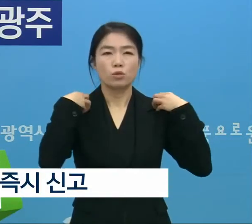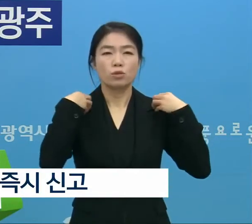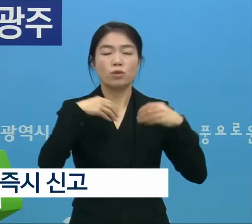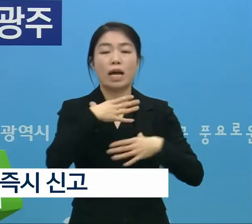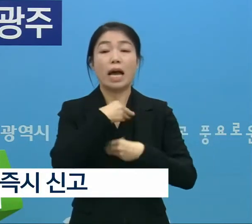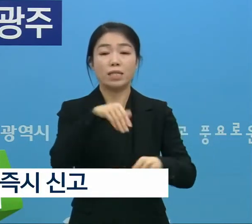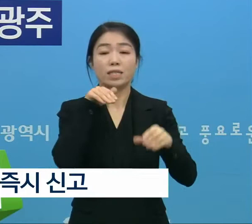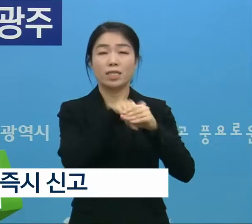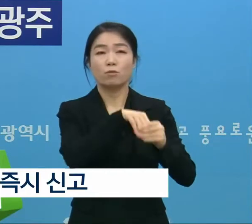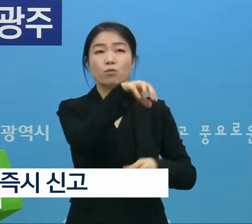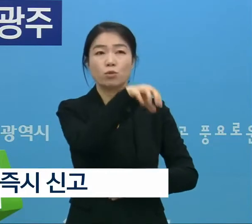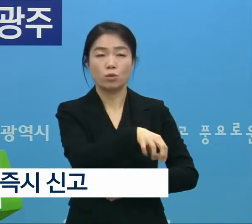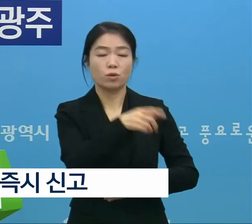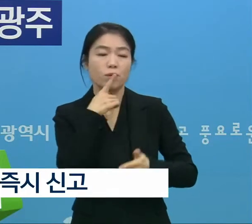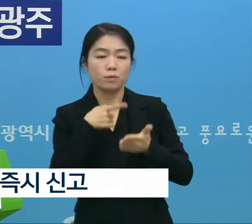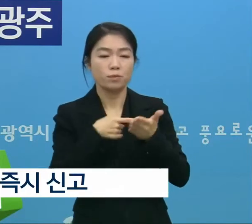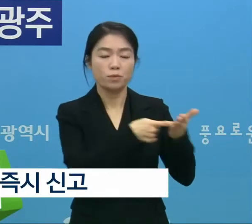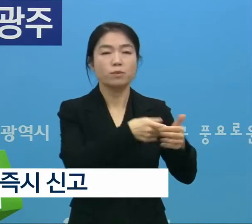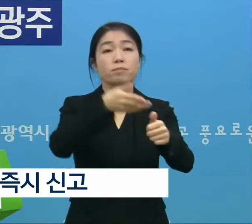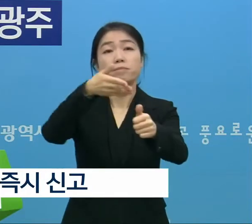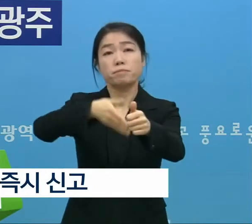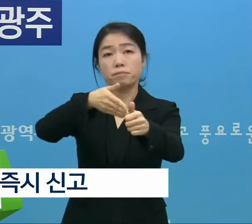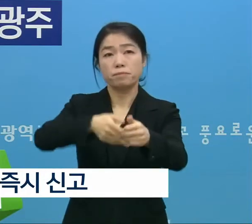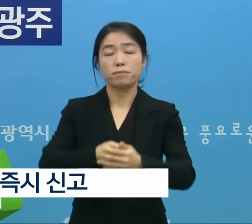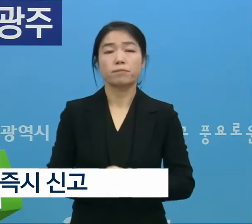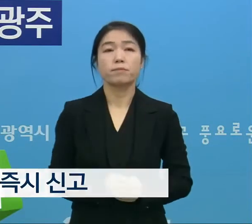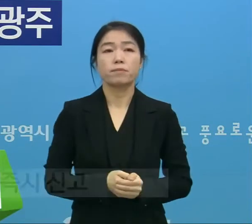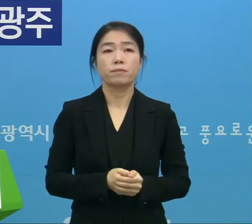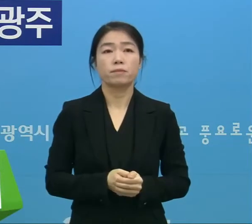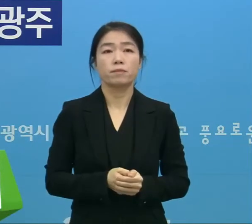안전신문고에 신고하여 주십시오.